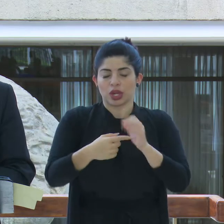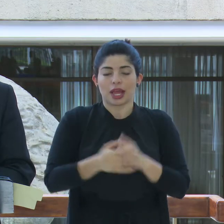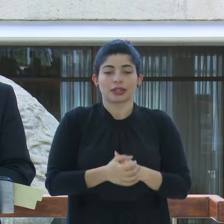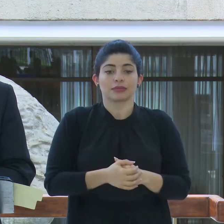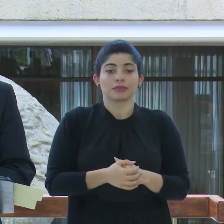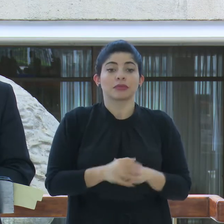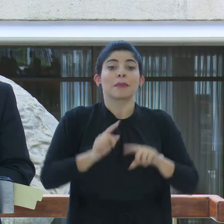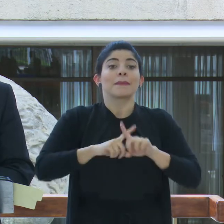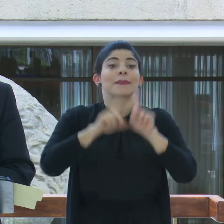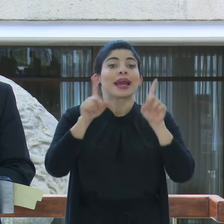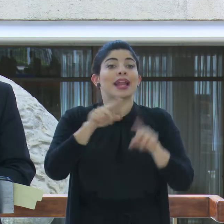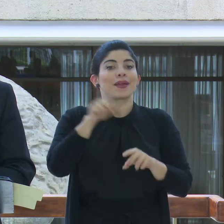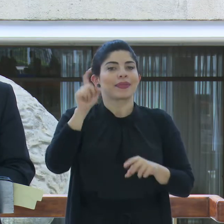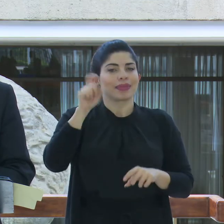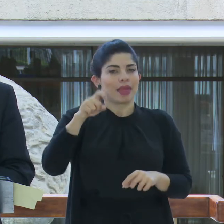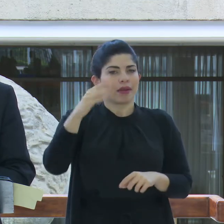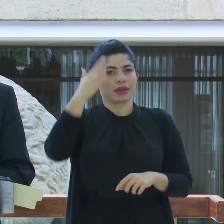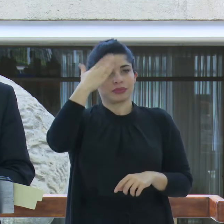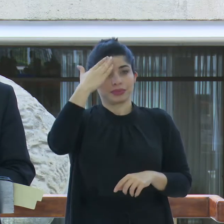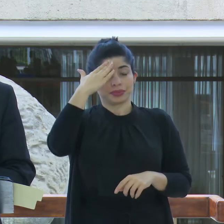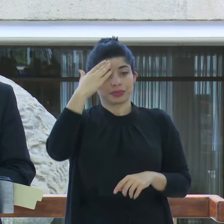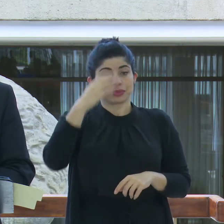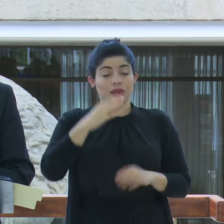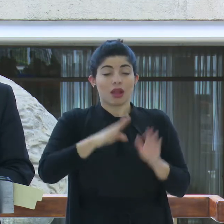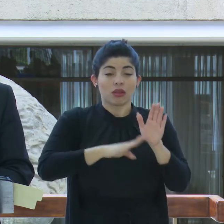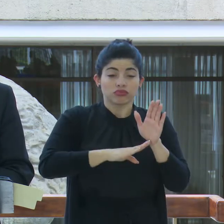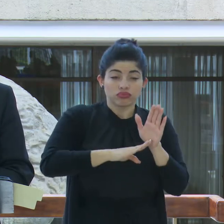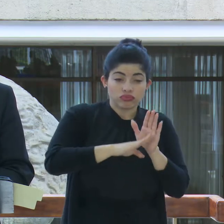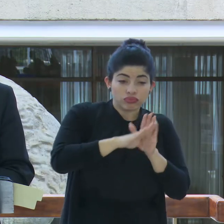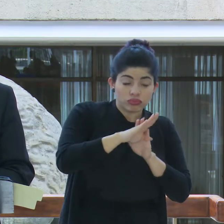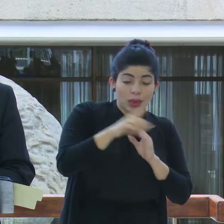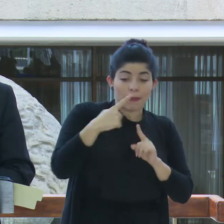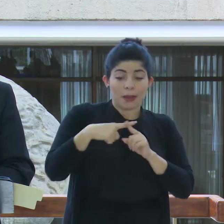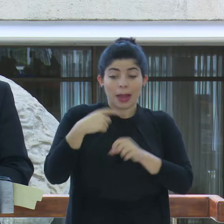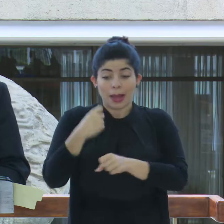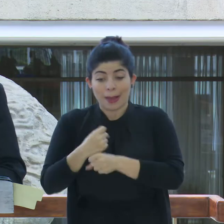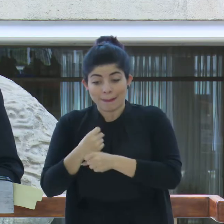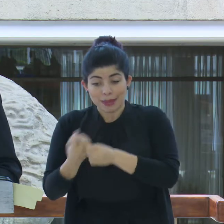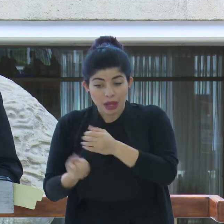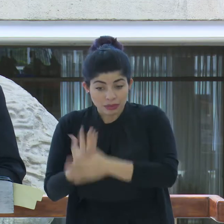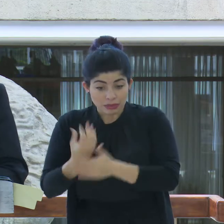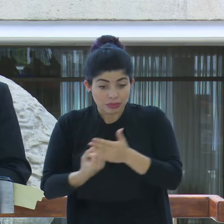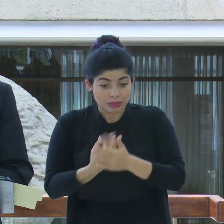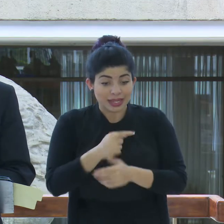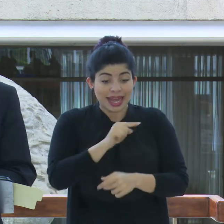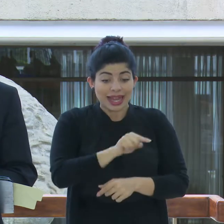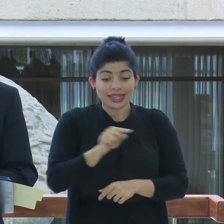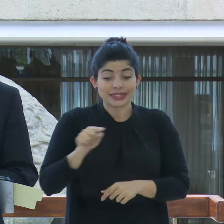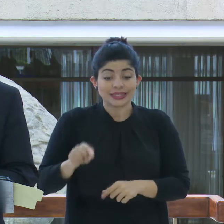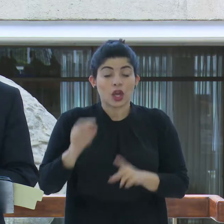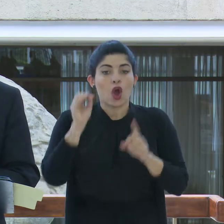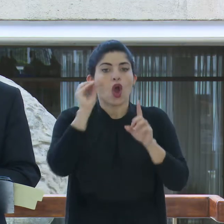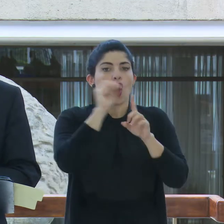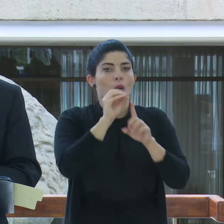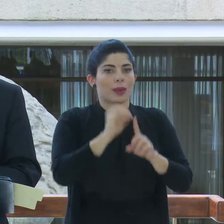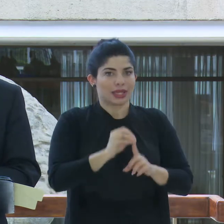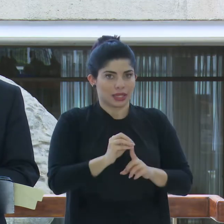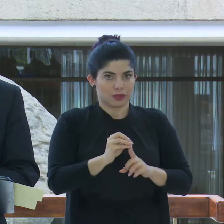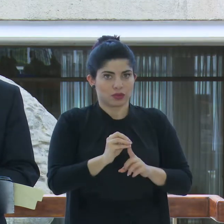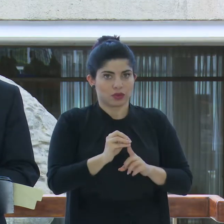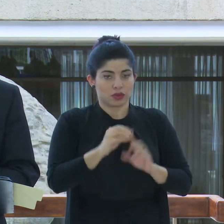embargo, debemos tener presente que el crecimiento y la generación de empleos son objetivos que plantean